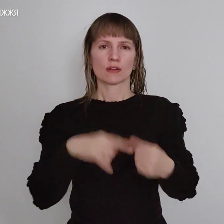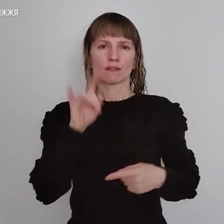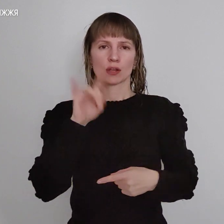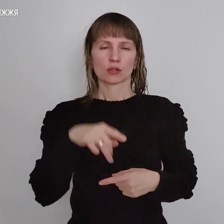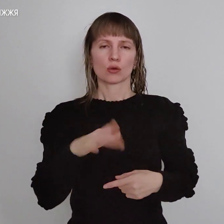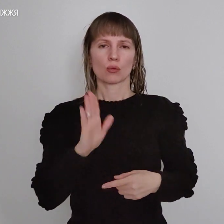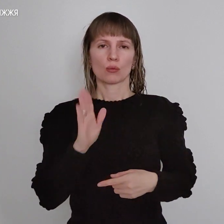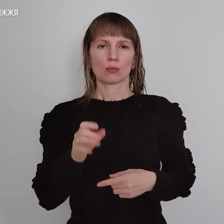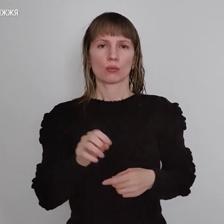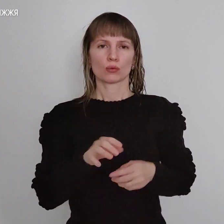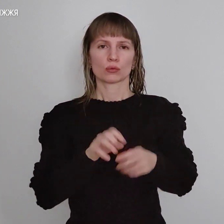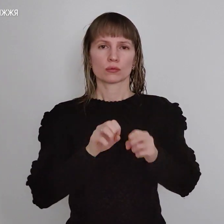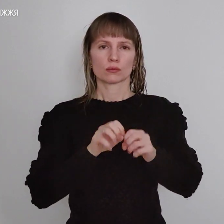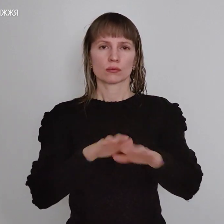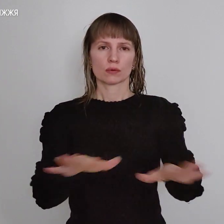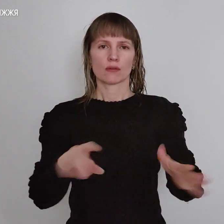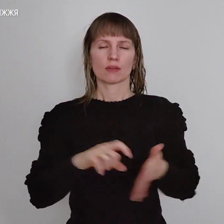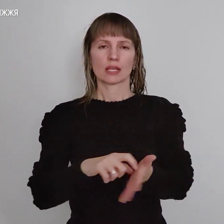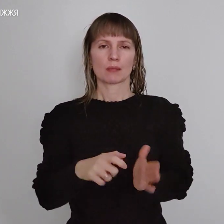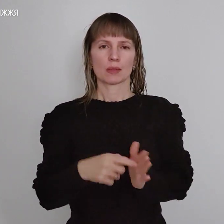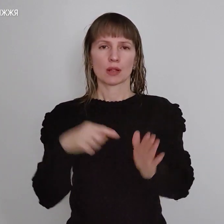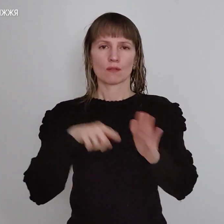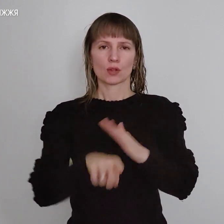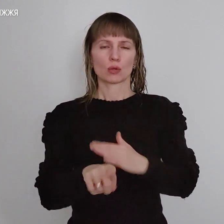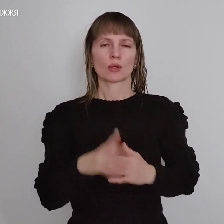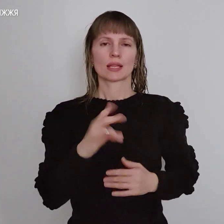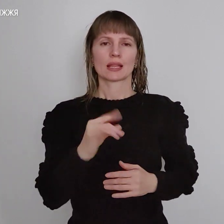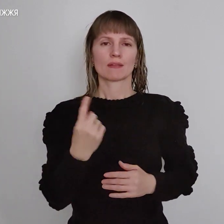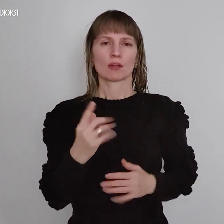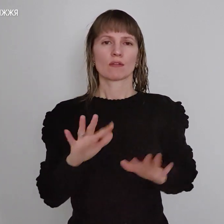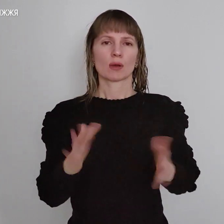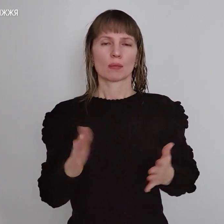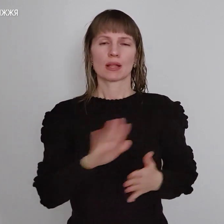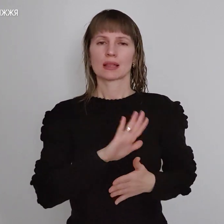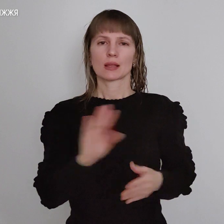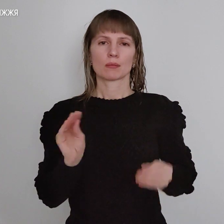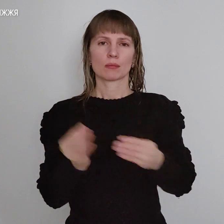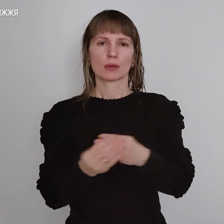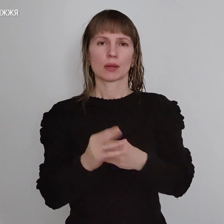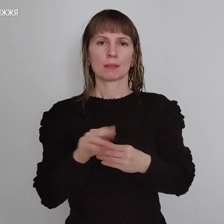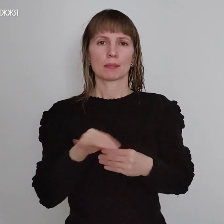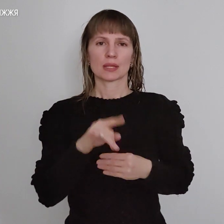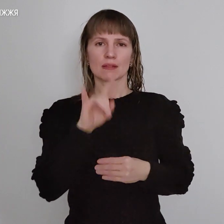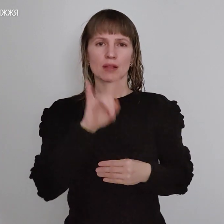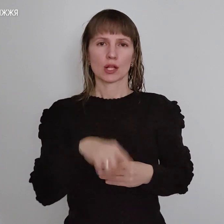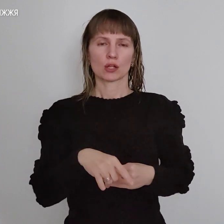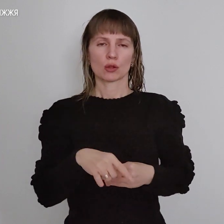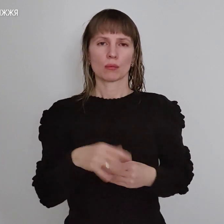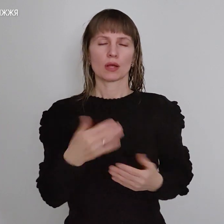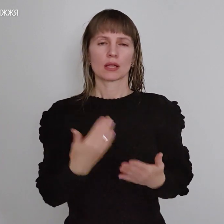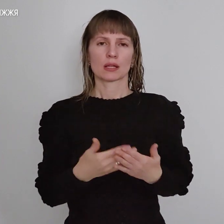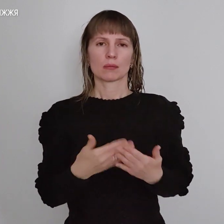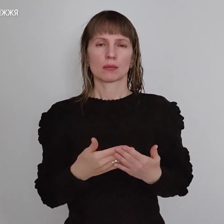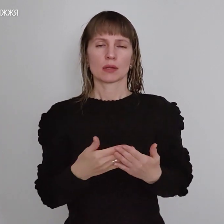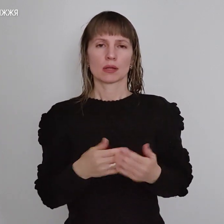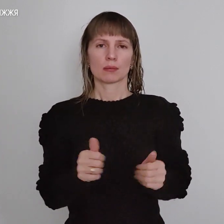вийти в кімнату. В жодному випадку не ховайтеся під вікно, наприклад, біля батареї.